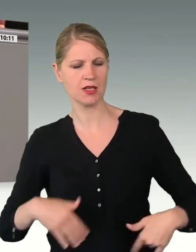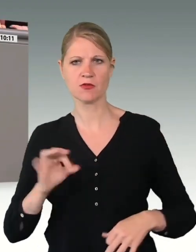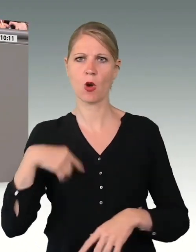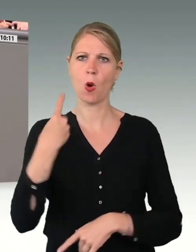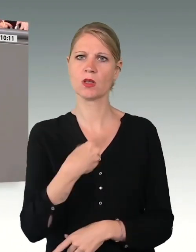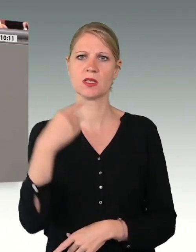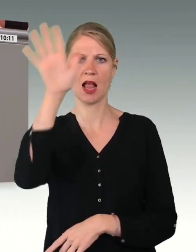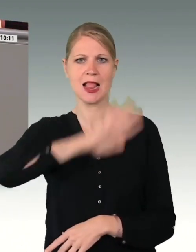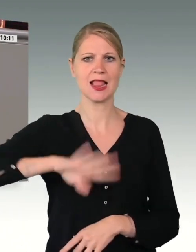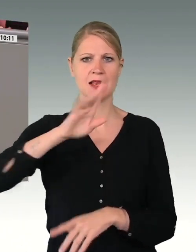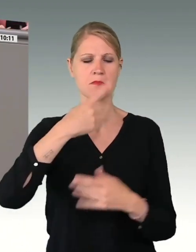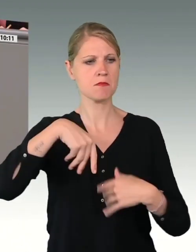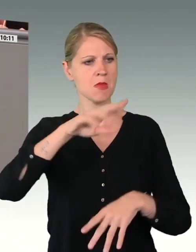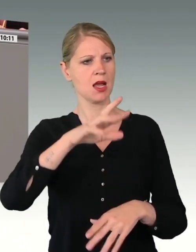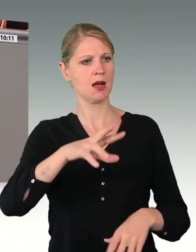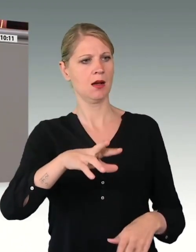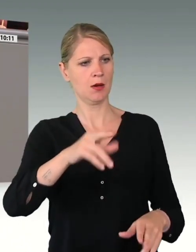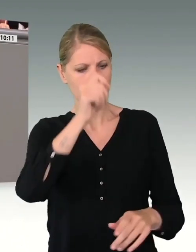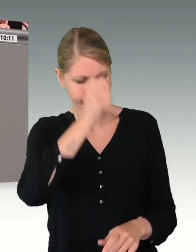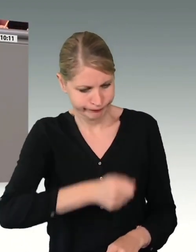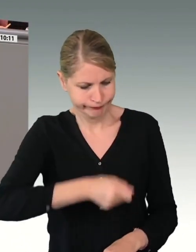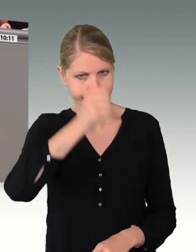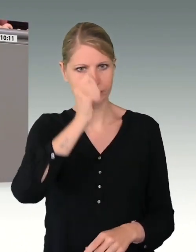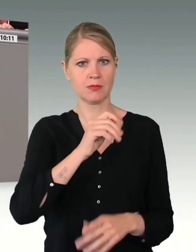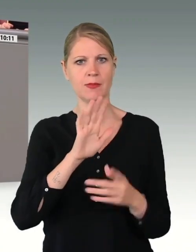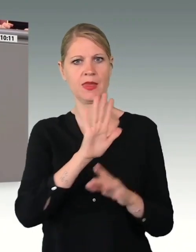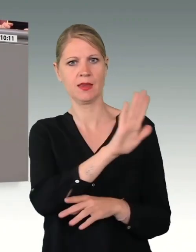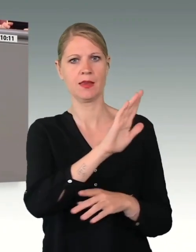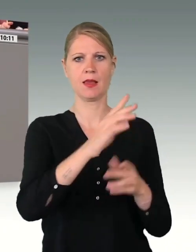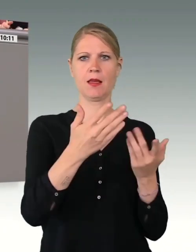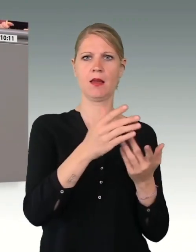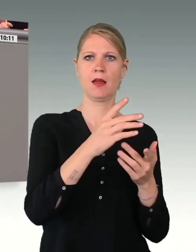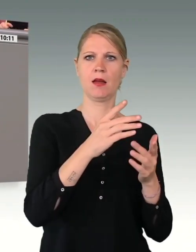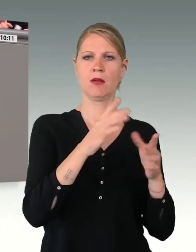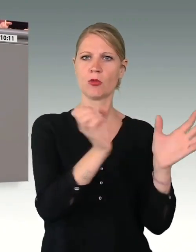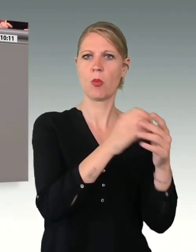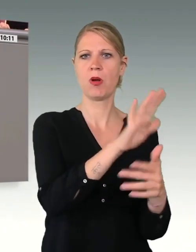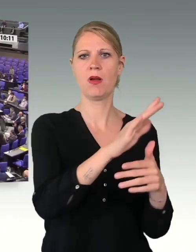Belange der Truppe auch künftig stärker respektieren. Herzlichen Dank.